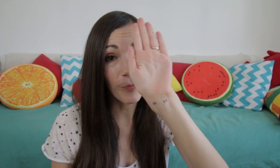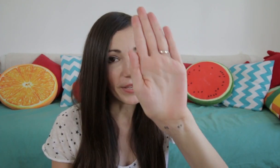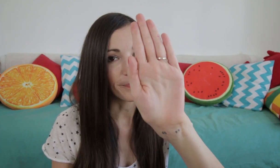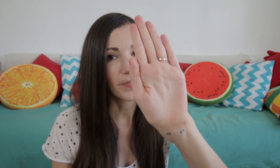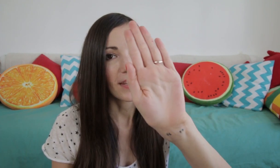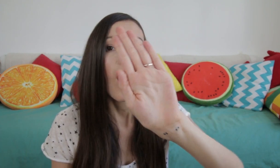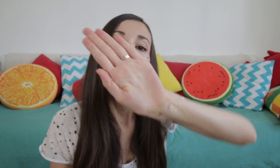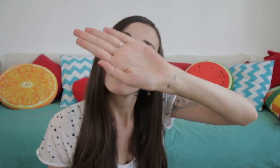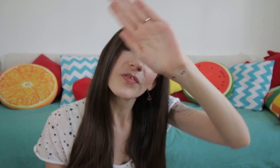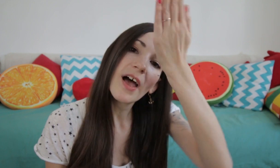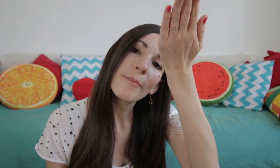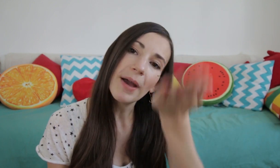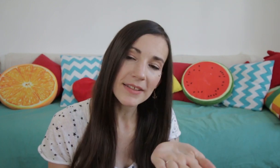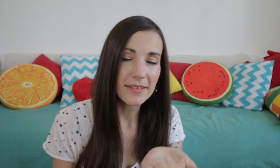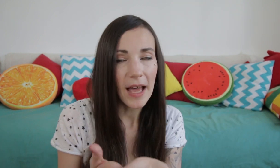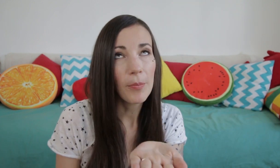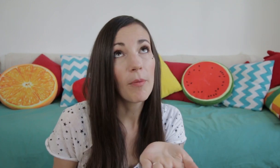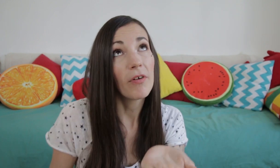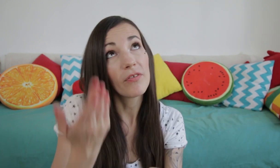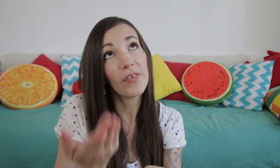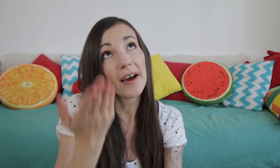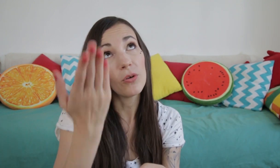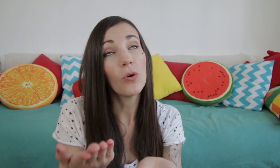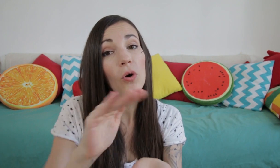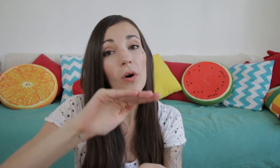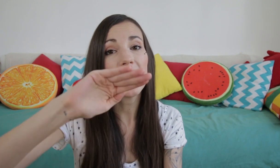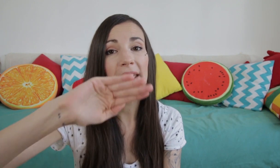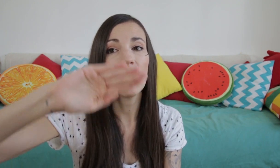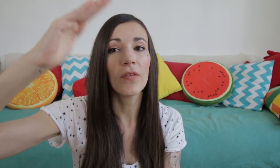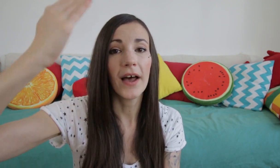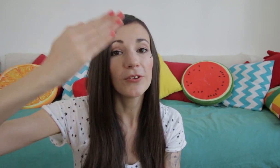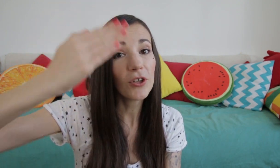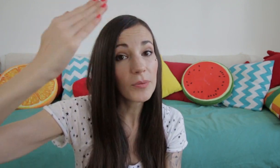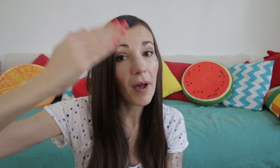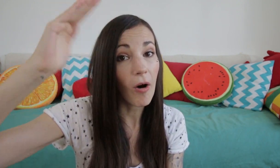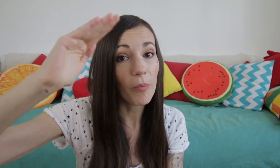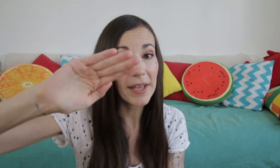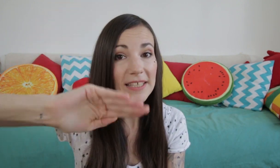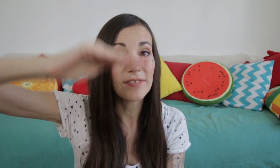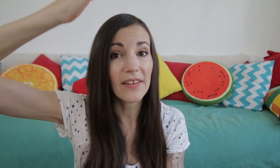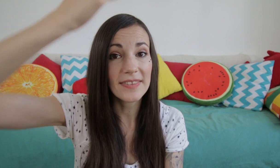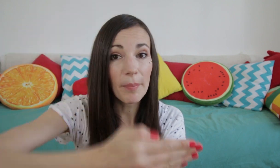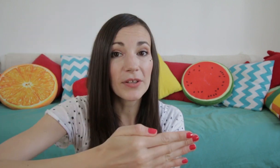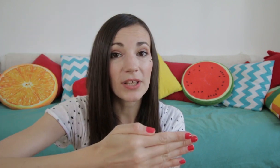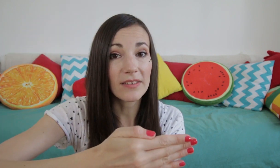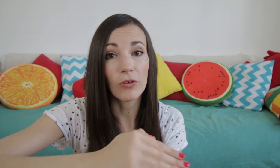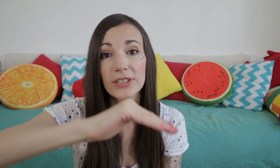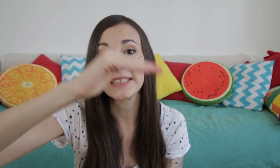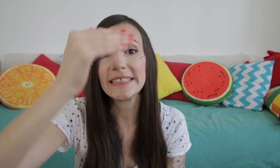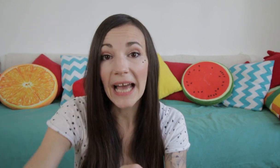B. On vient mettre la pomme vers le haut et on a une autre main en B qui vient taper sur la tranche et qui dit